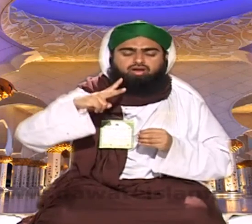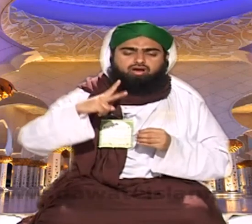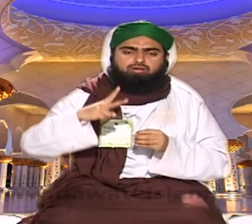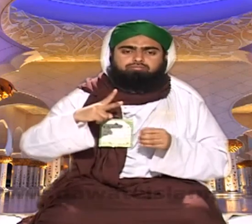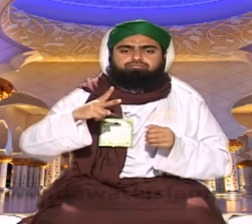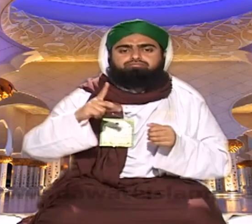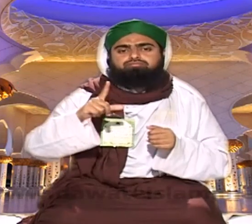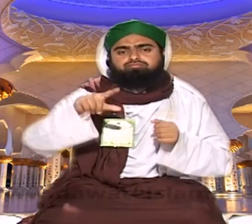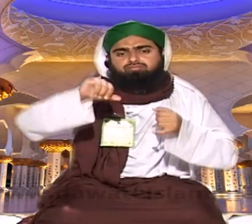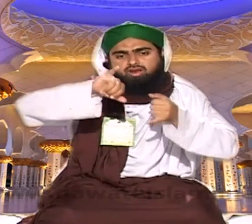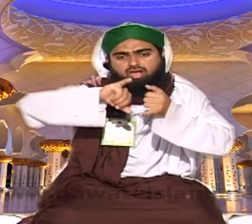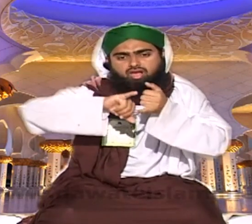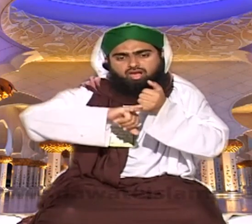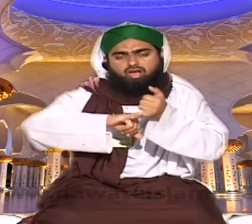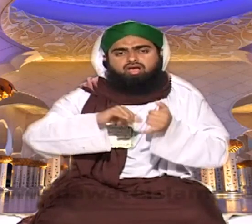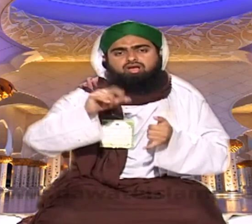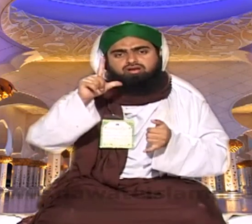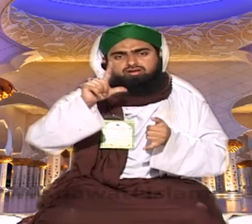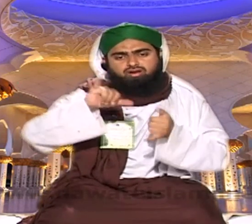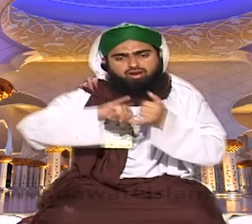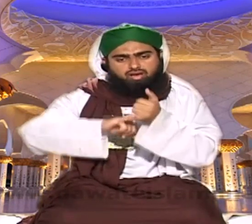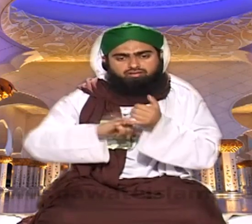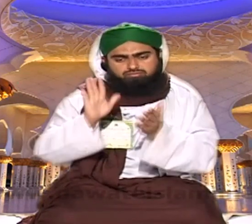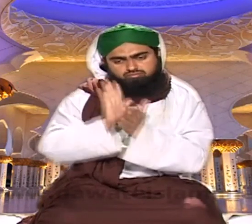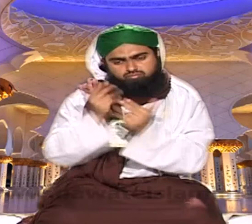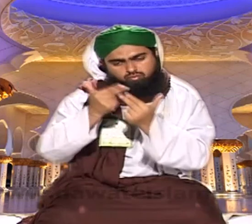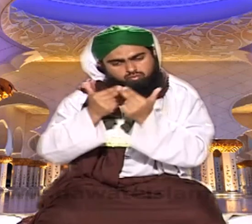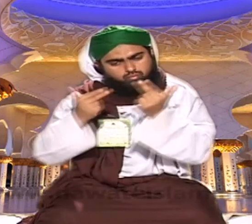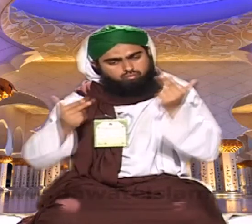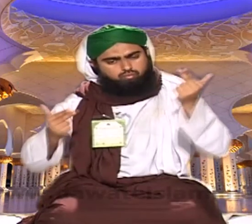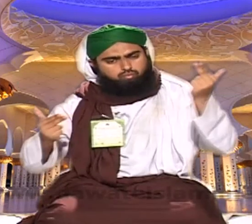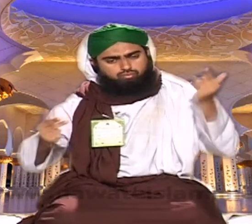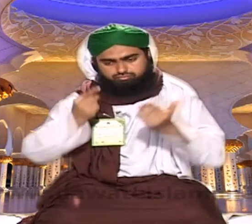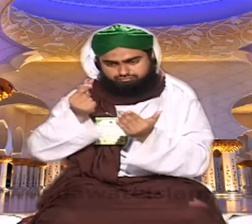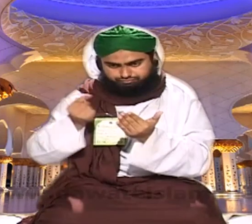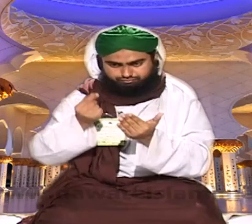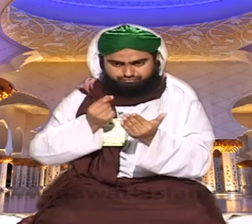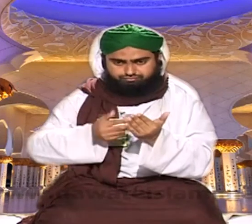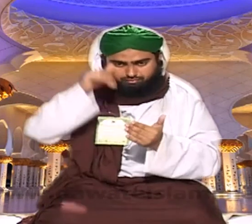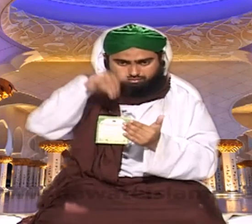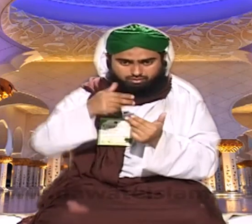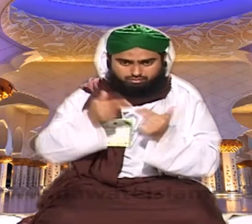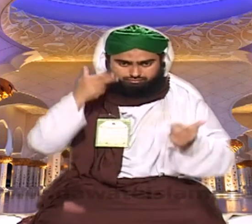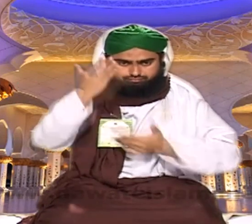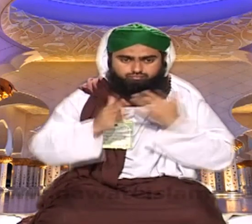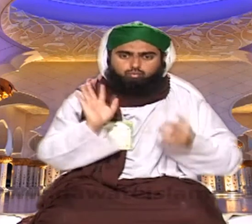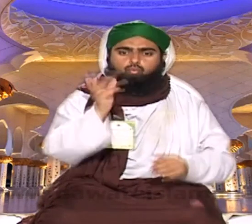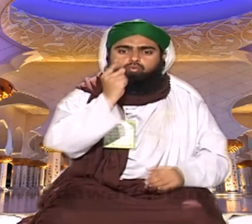اللہ تعالی نے ایک طویل حدیث نقل کی ہے اس میں یہ بھی ہے کہ جو نماز کے